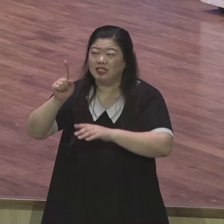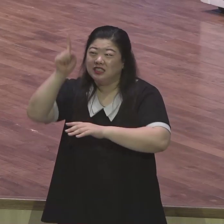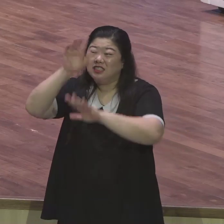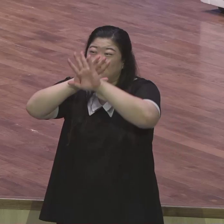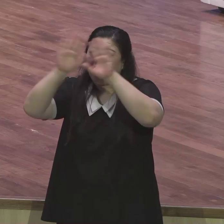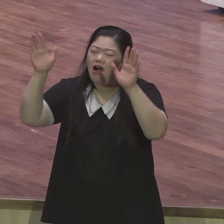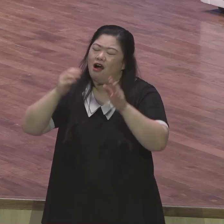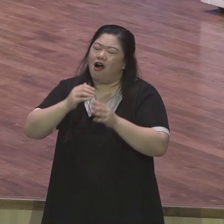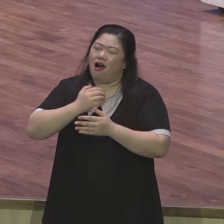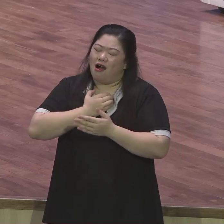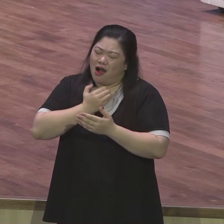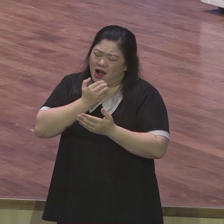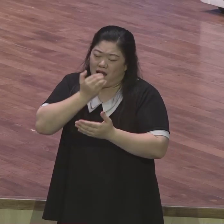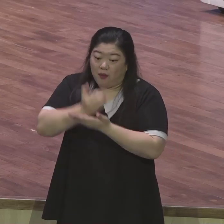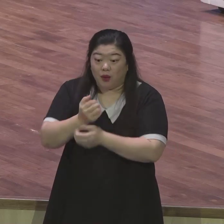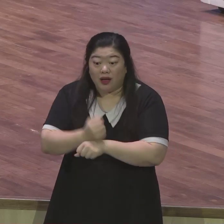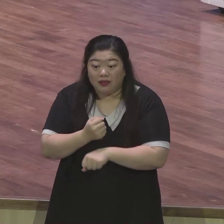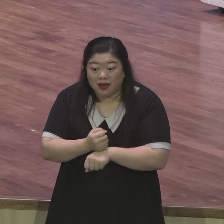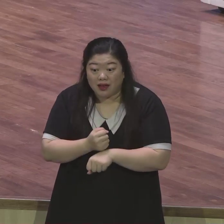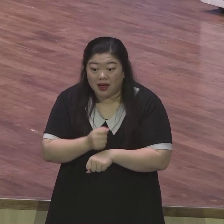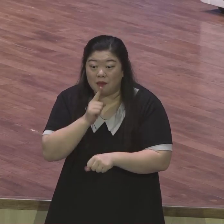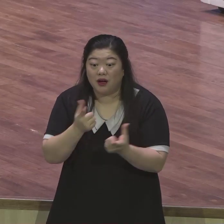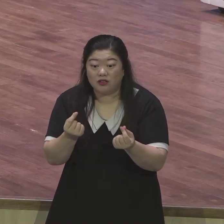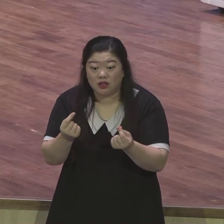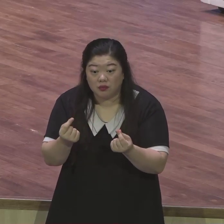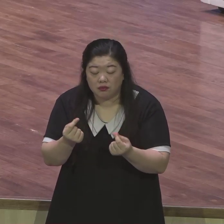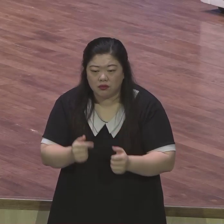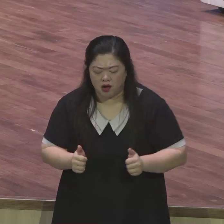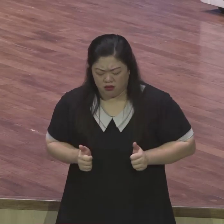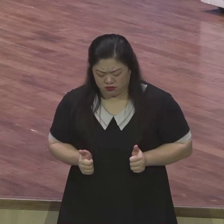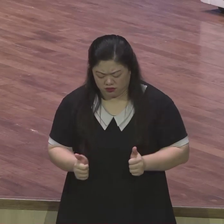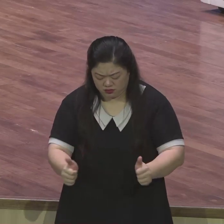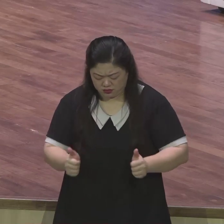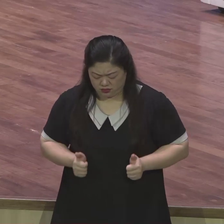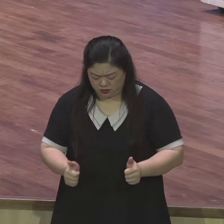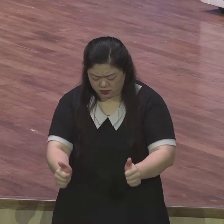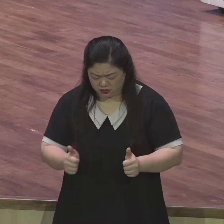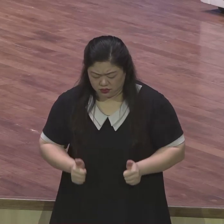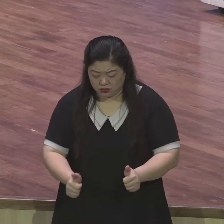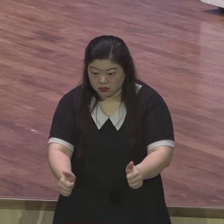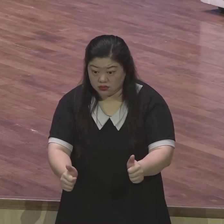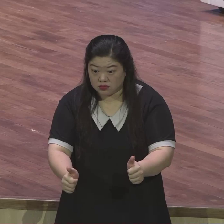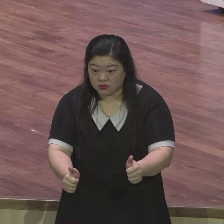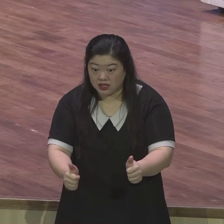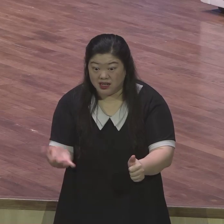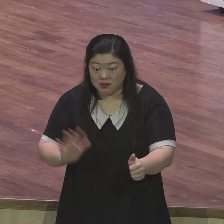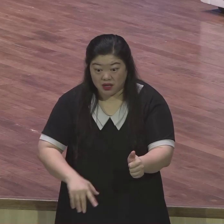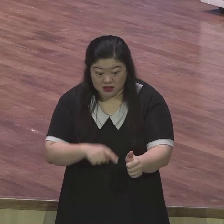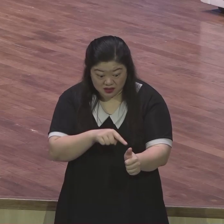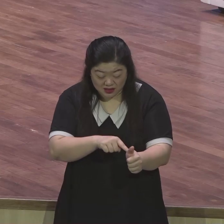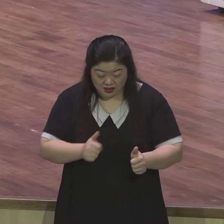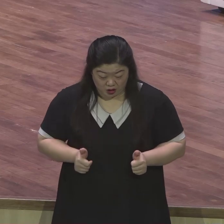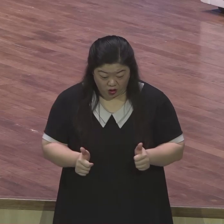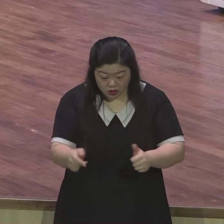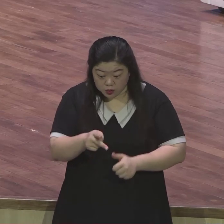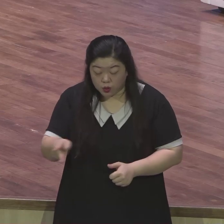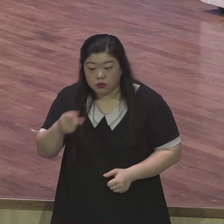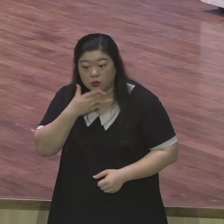나중심적인 신앙이에요 좋은 것입니다 그러나 언약은 아닙니다 그리스도 중심이 아니에요 혹시 지금 말씀드리면서